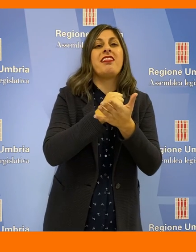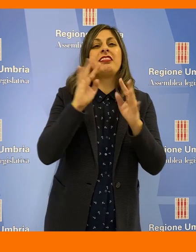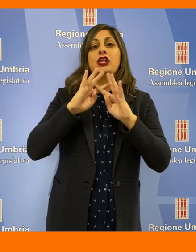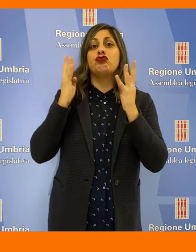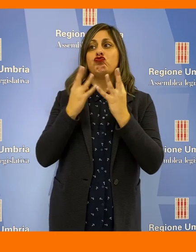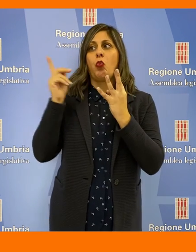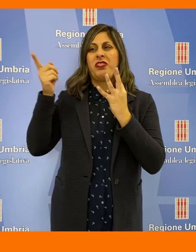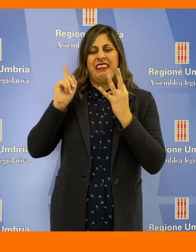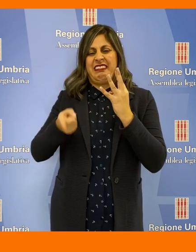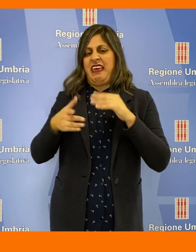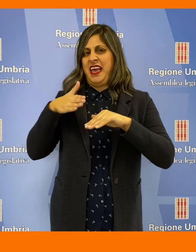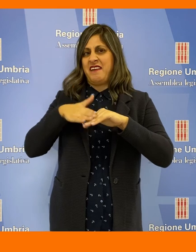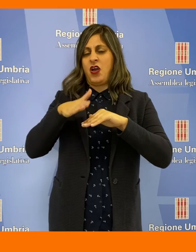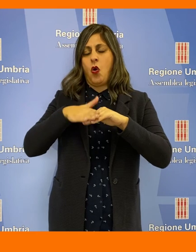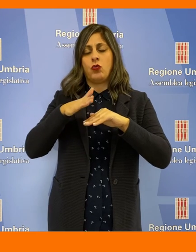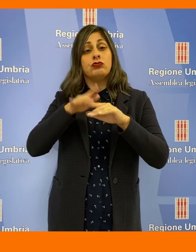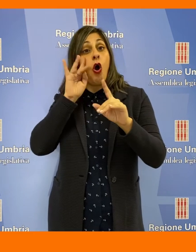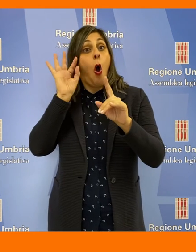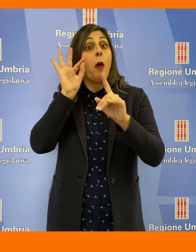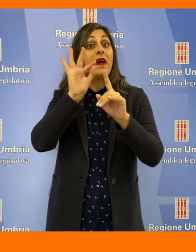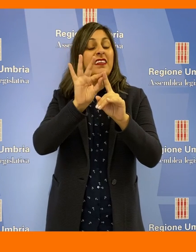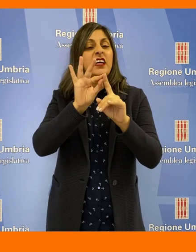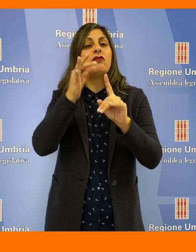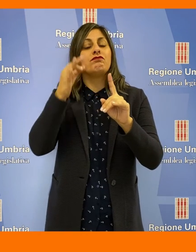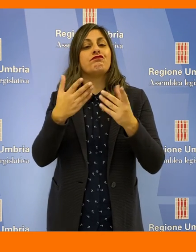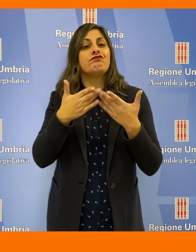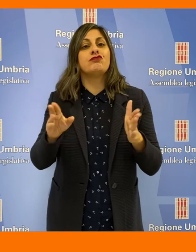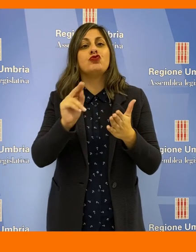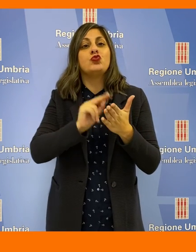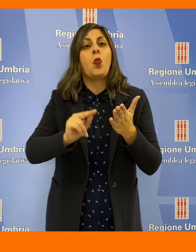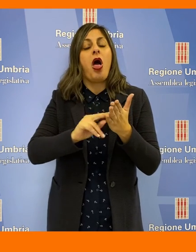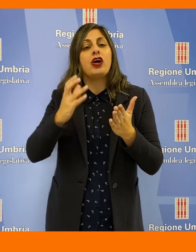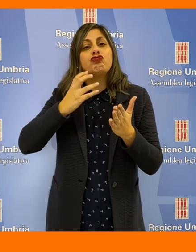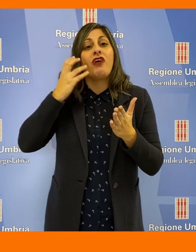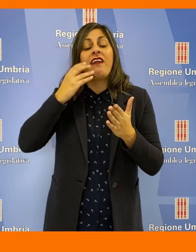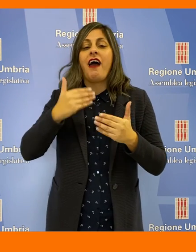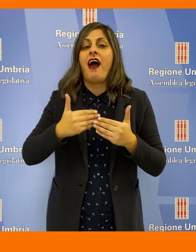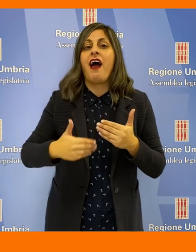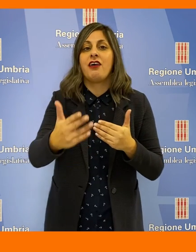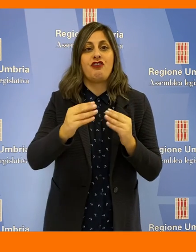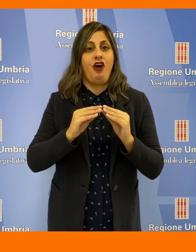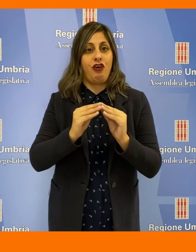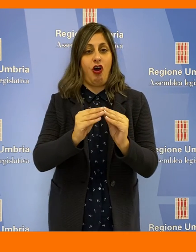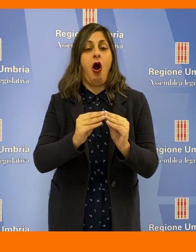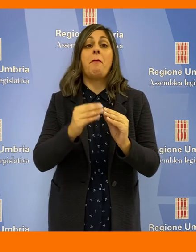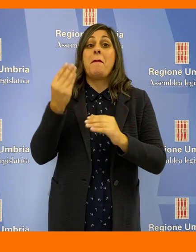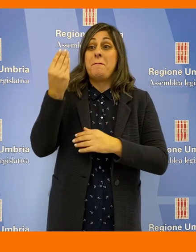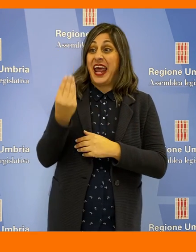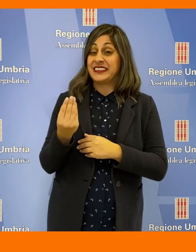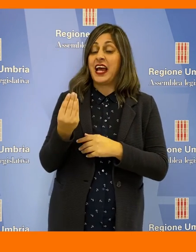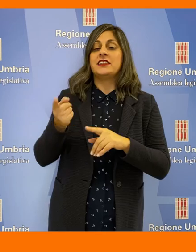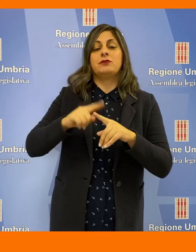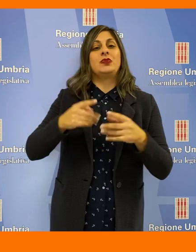metterà in campo per garantire la riapertura delle scuole da gennaio in presenza e in sicurezza.